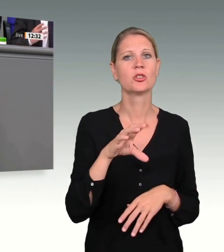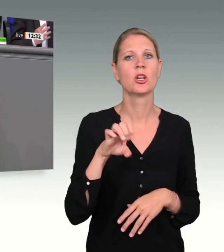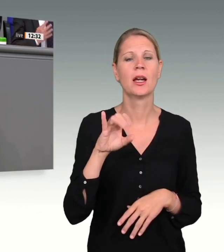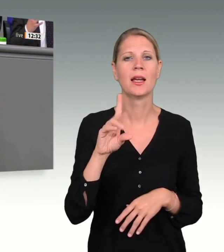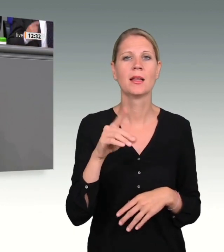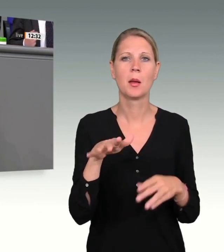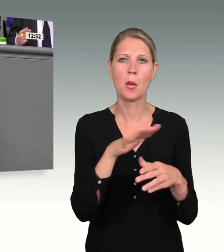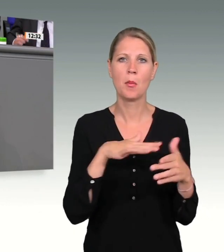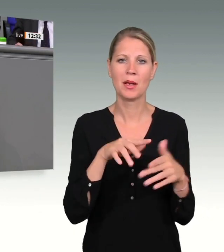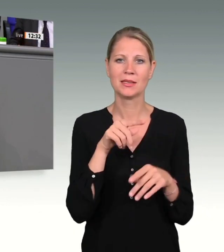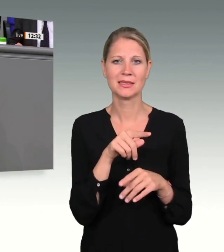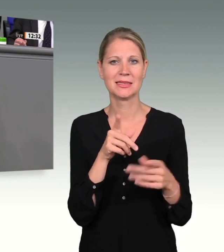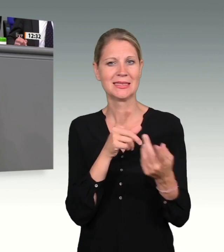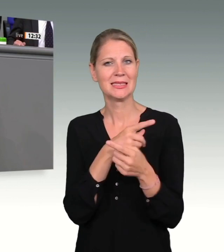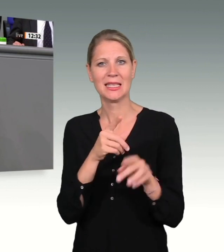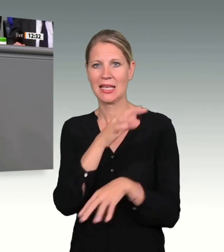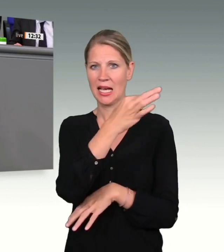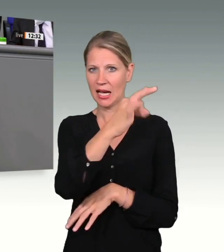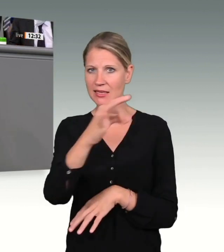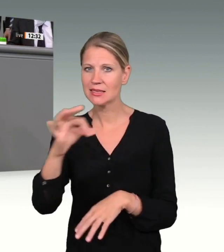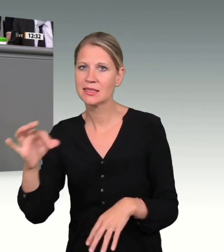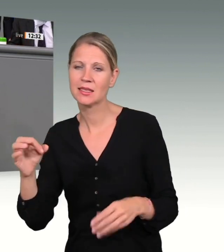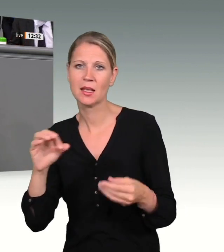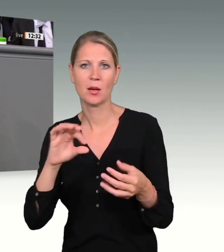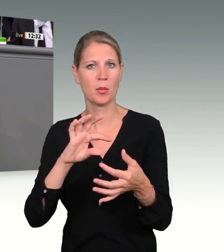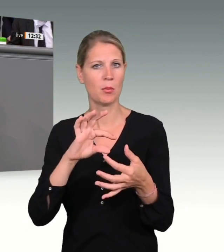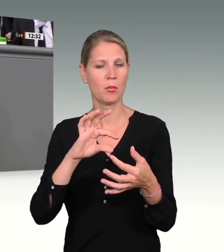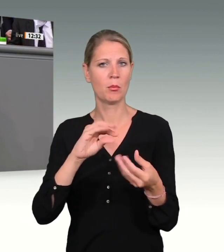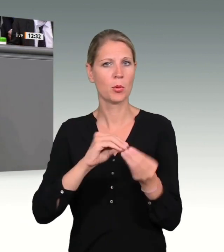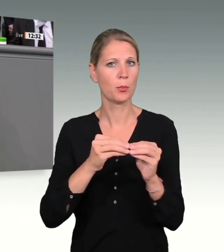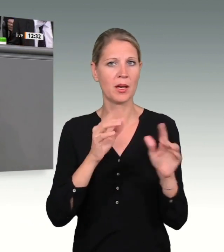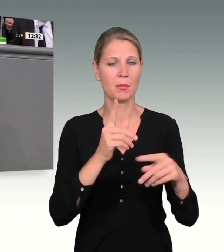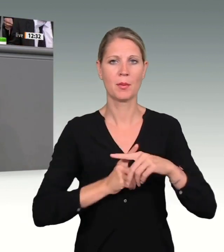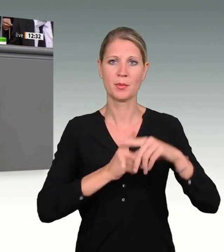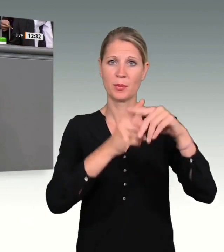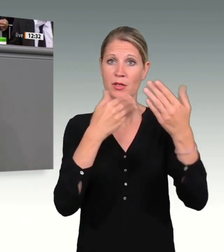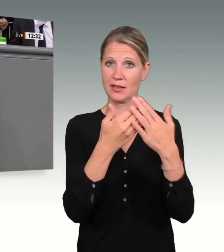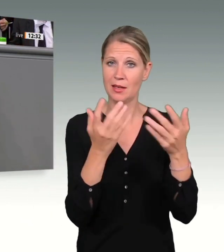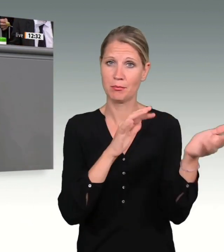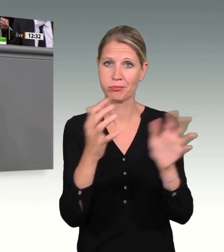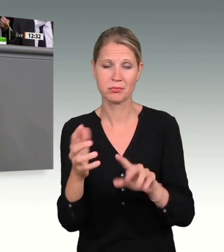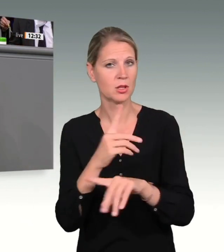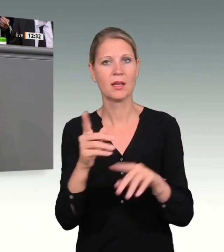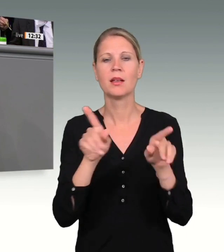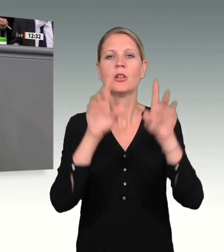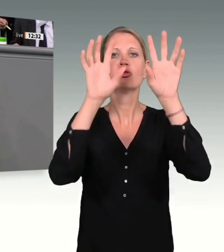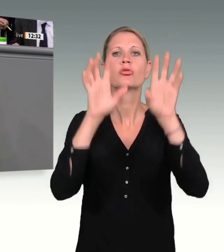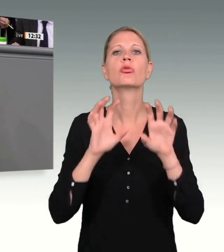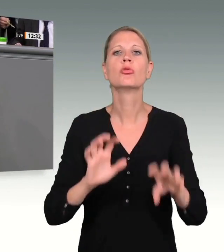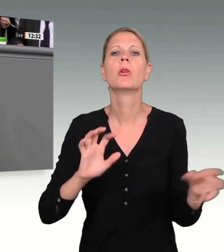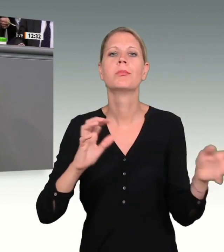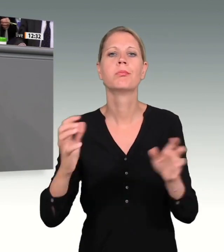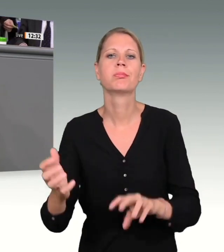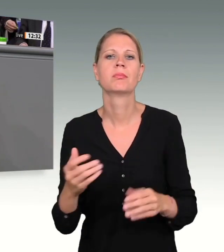scheiterte eine Struktur. Deswegen ist die Einführung des Staatstrojaners oder die Forderung nach pauschaler